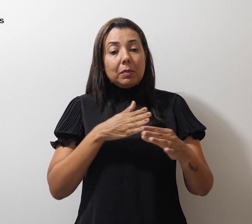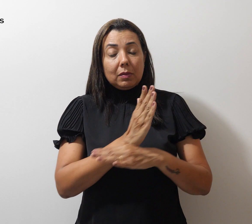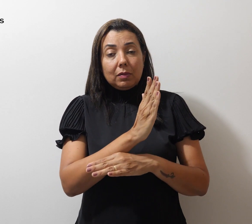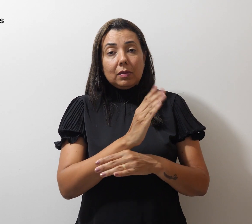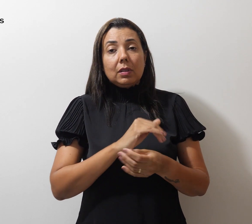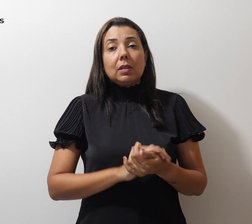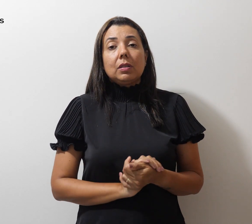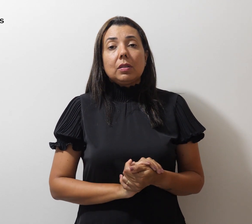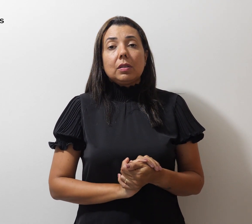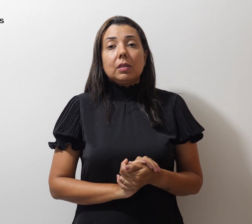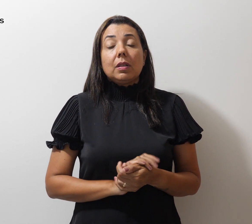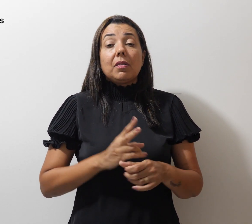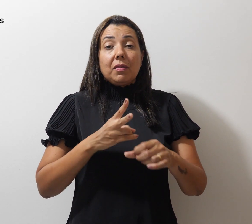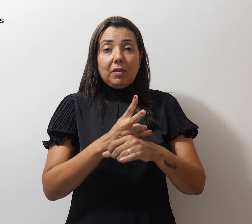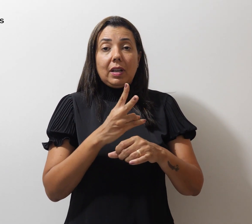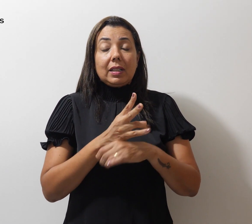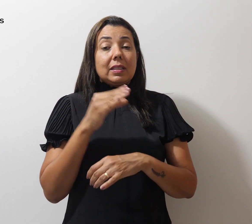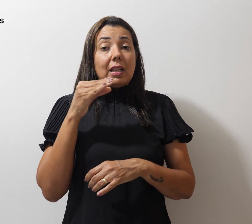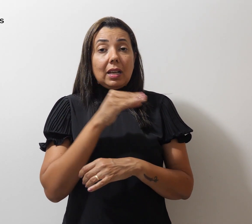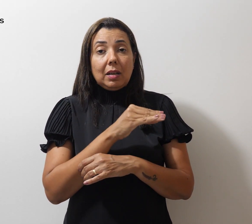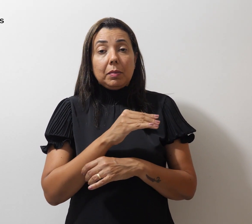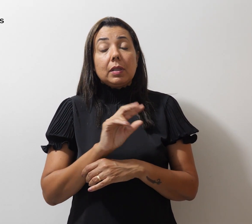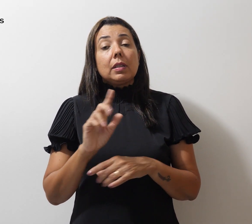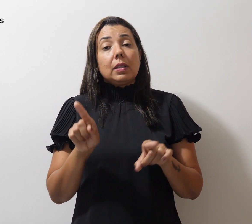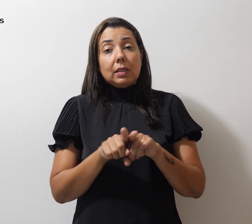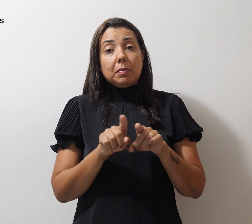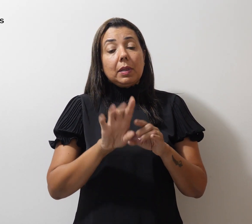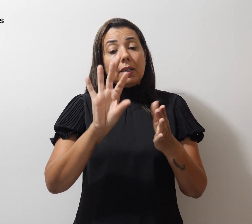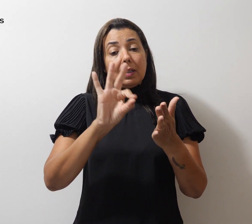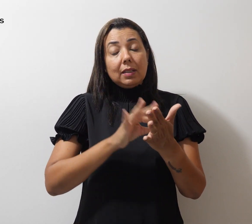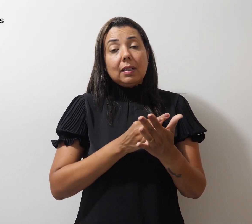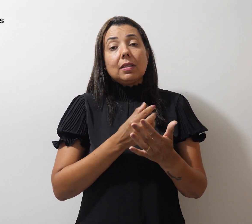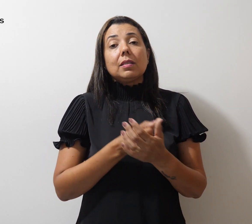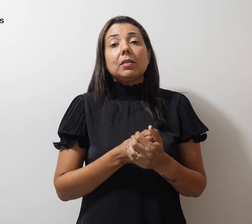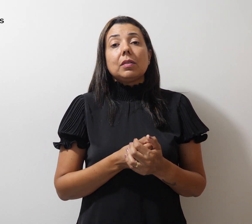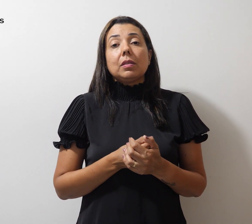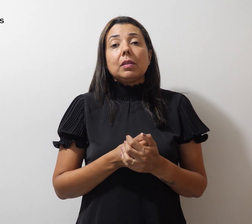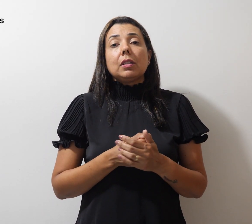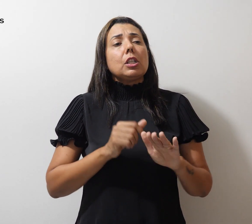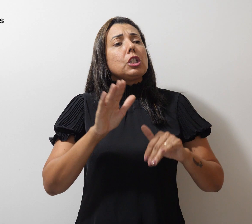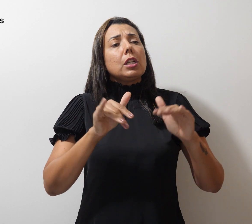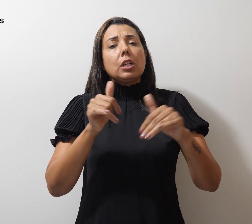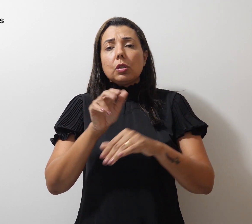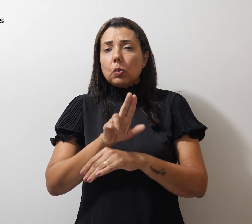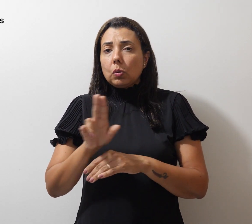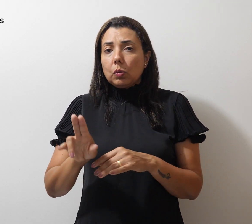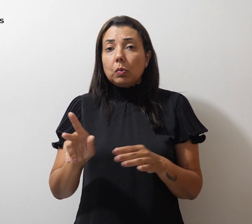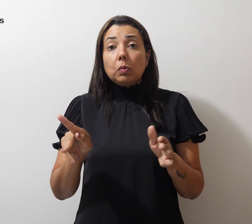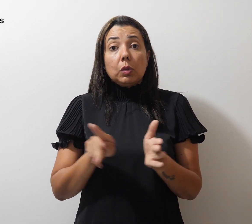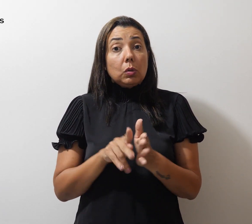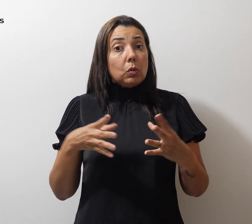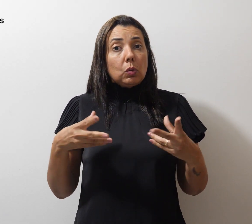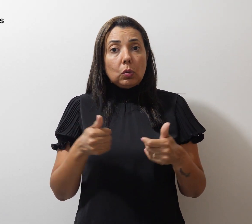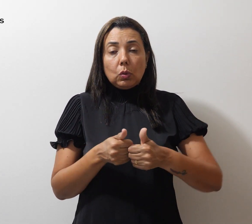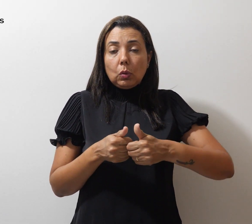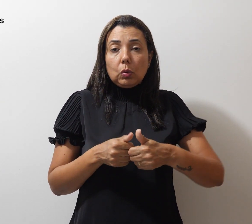em vagas imediatas e cadastro-reserva sejam nomeados, pontua o